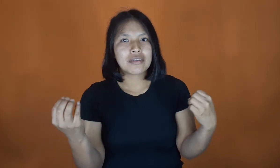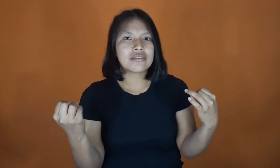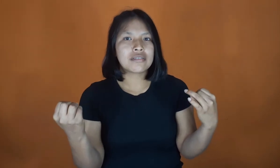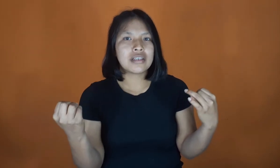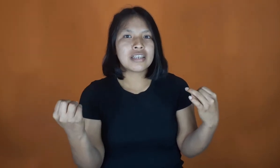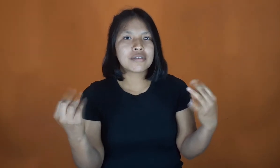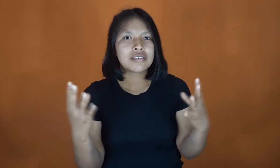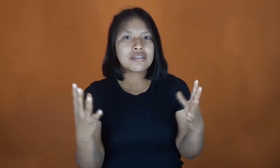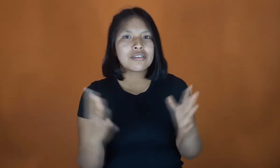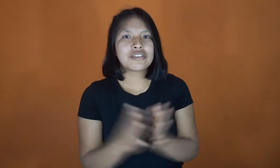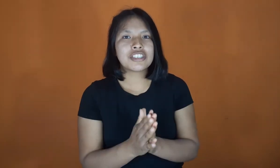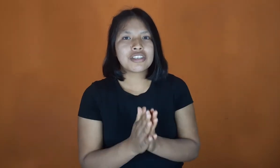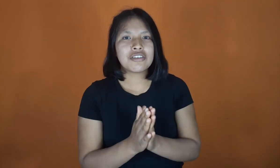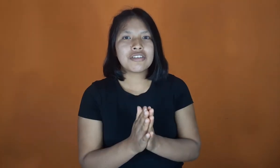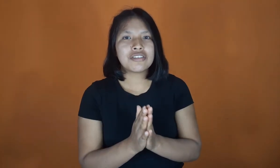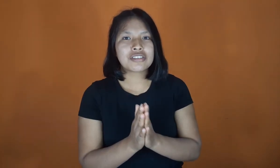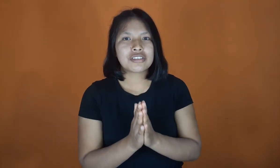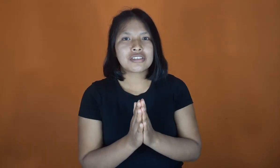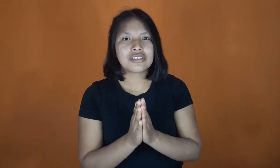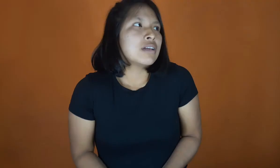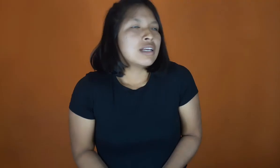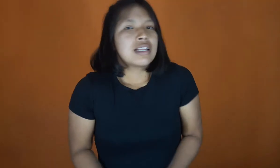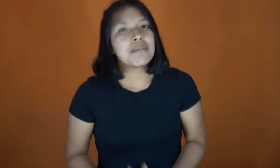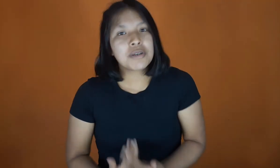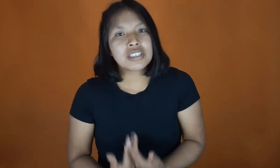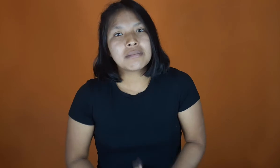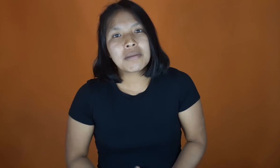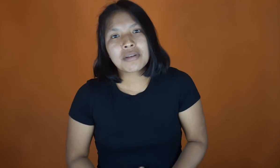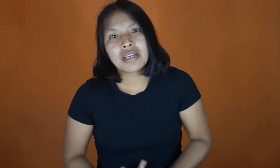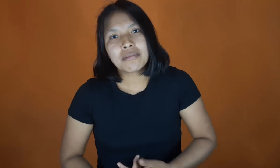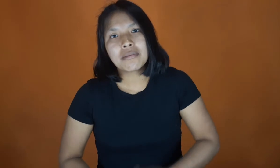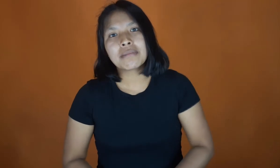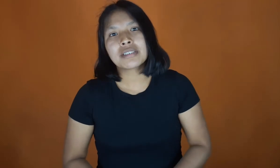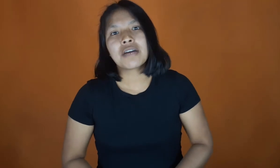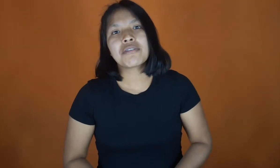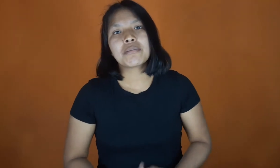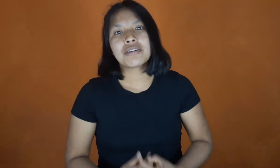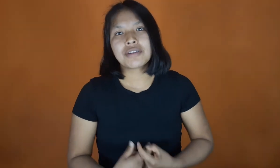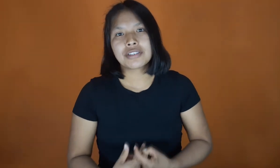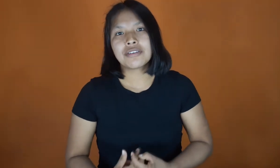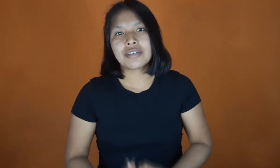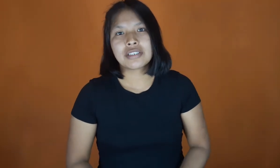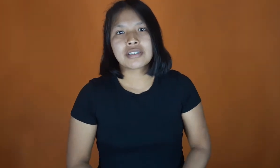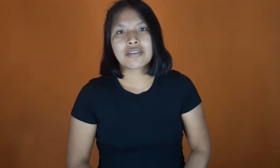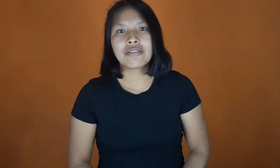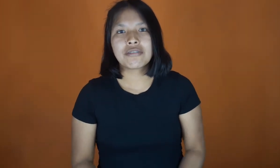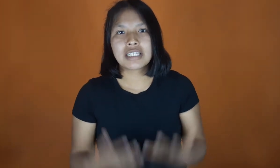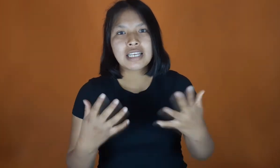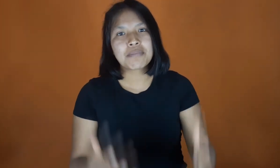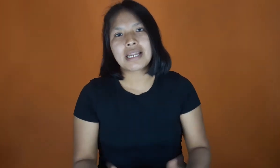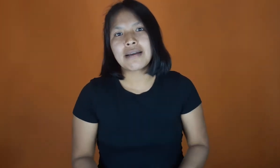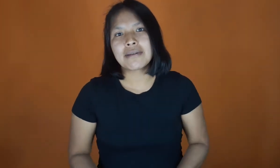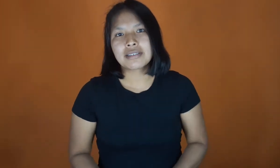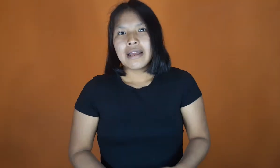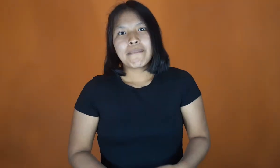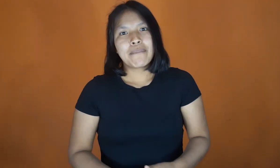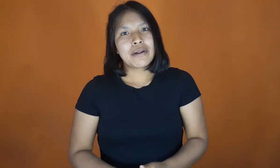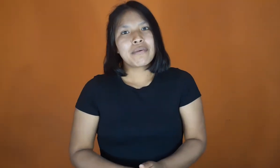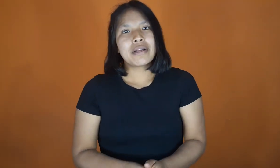Eso es todo chicos. La próxima, por ejemplo, vamos a formar oraciones. Con esas palabras. Pero bueno